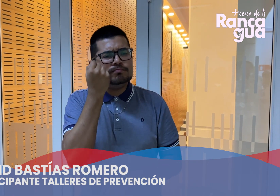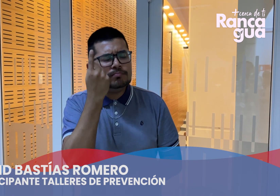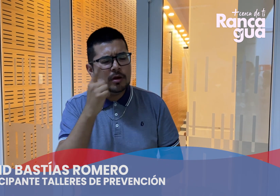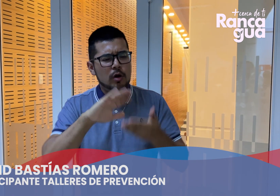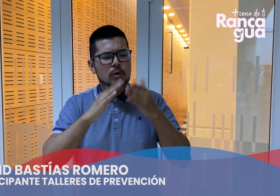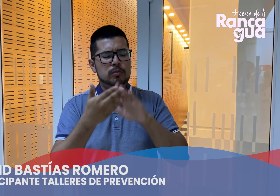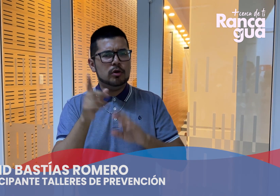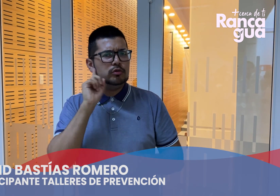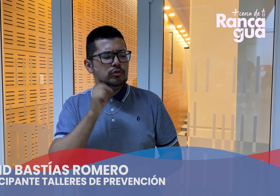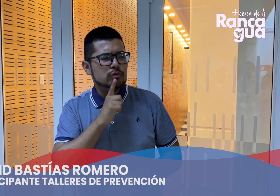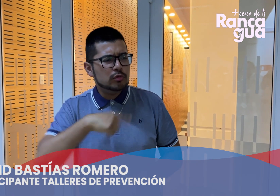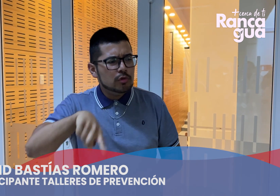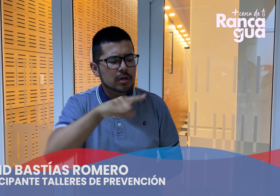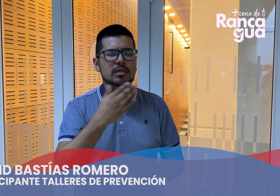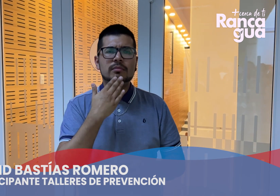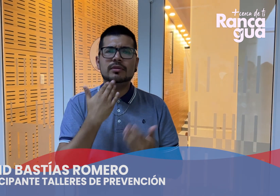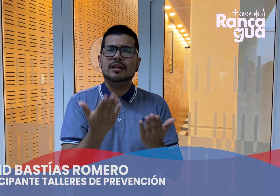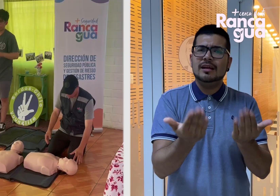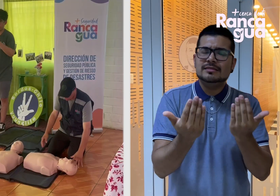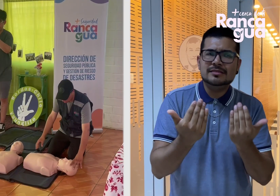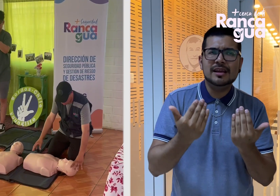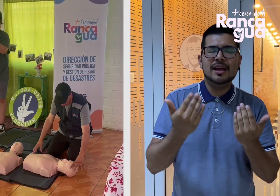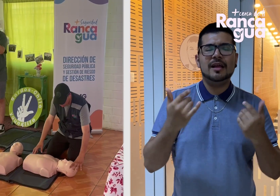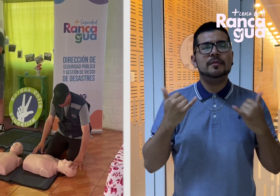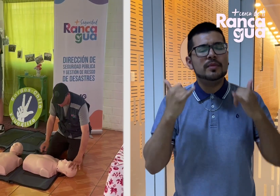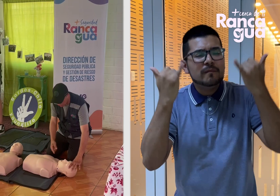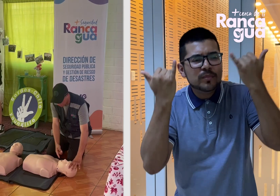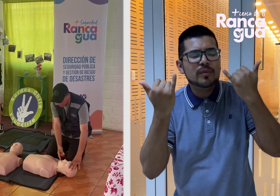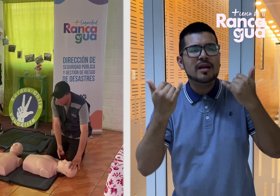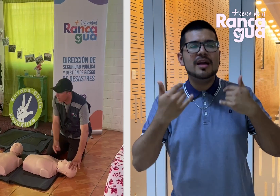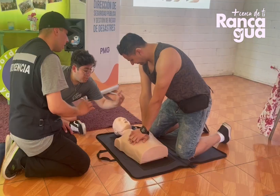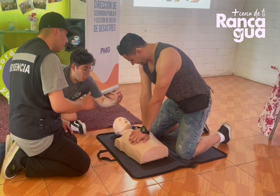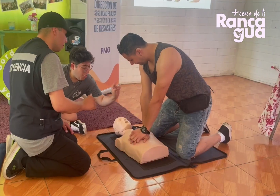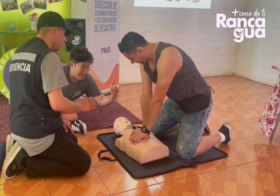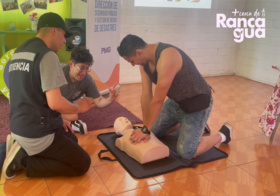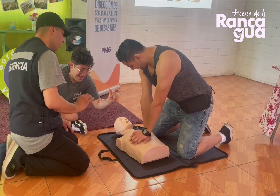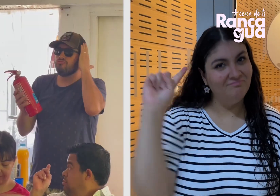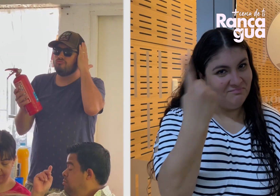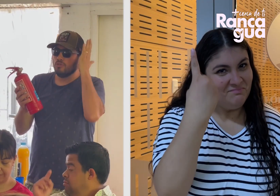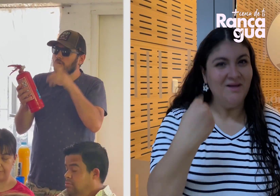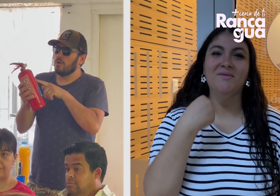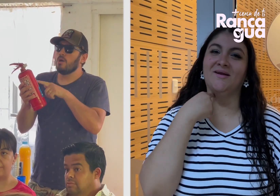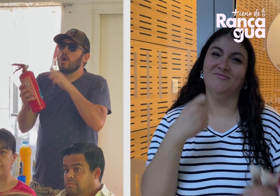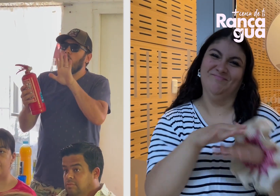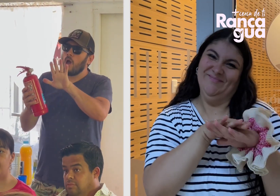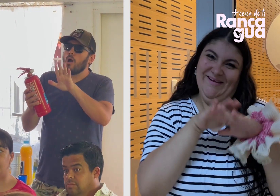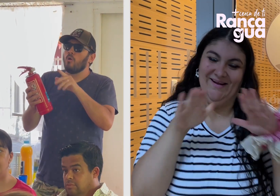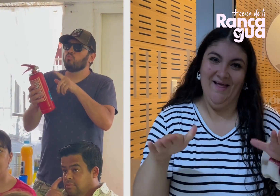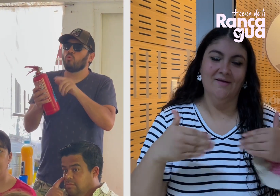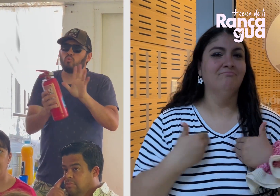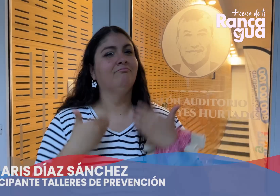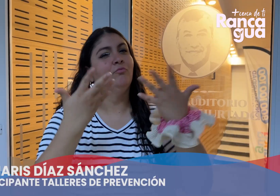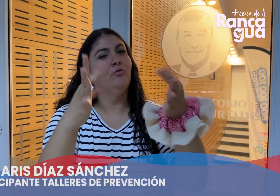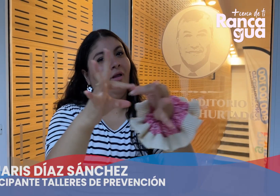también apoyando, incluso también a la comunidad sorda, interesándose también nuestras necesidades. Bueno, primero que nada quiero